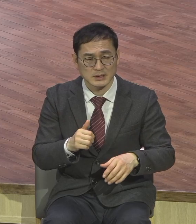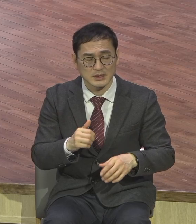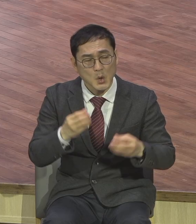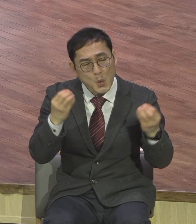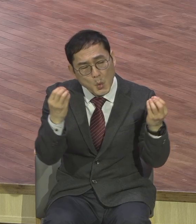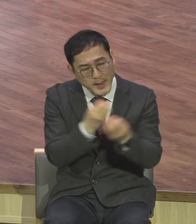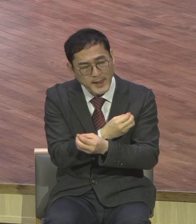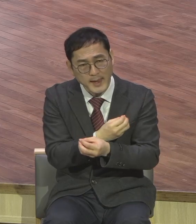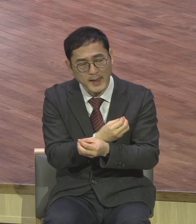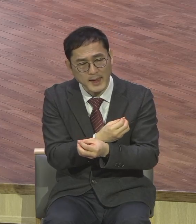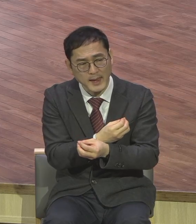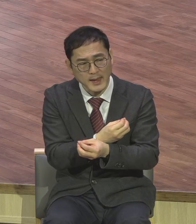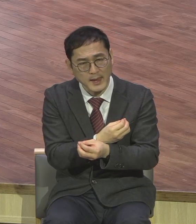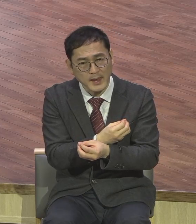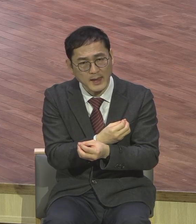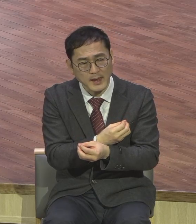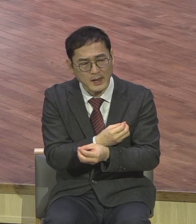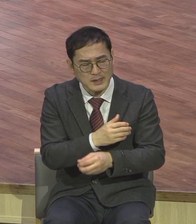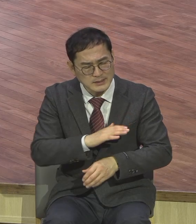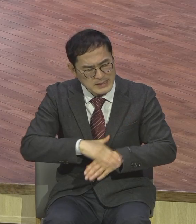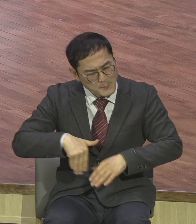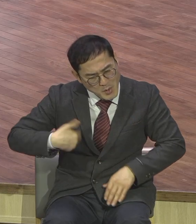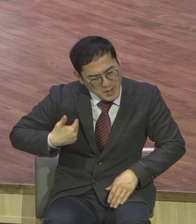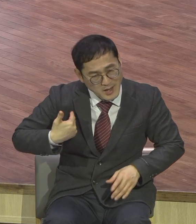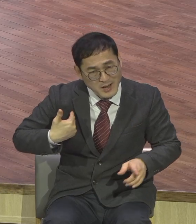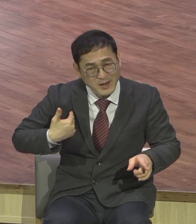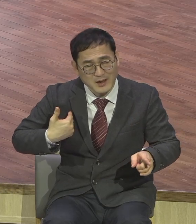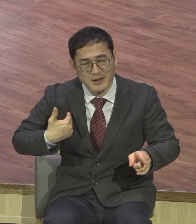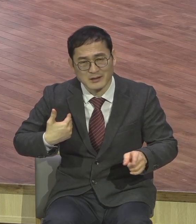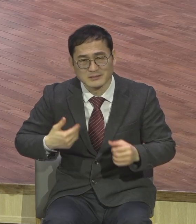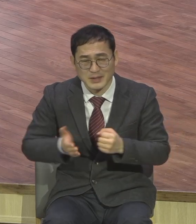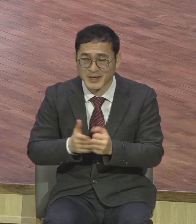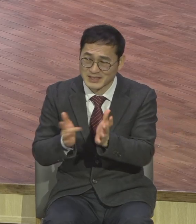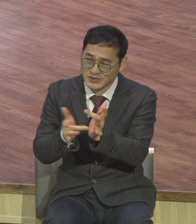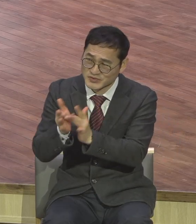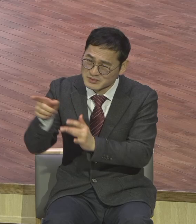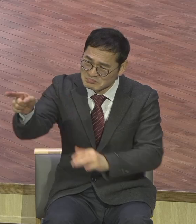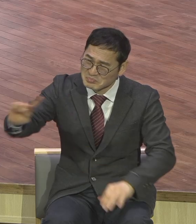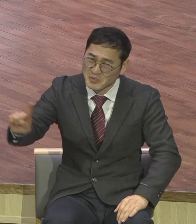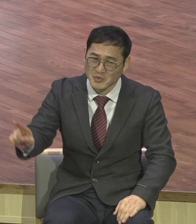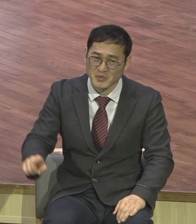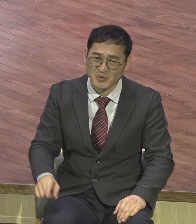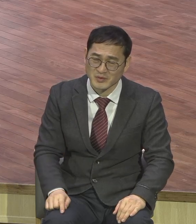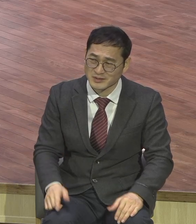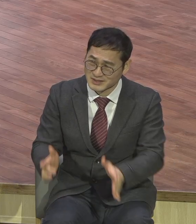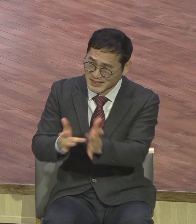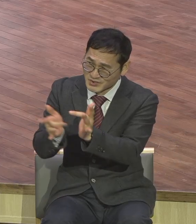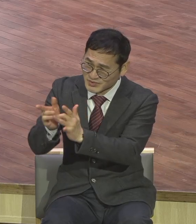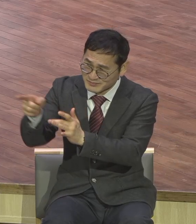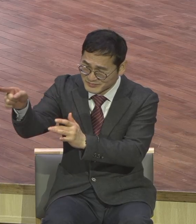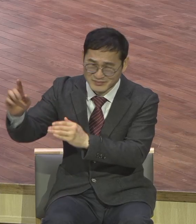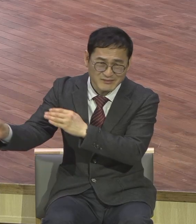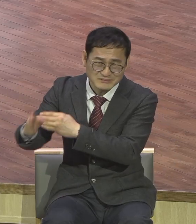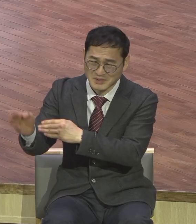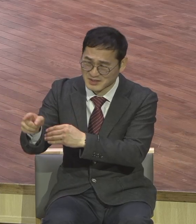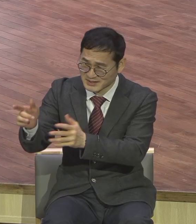예수님을 한때 거역하고 예수님 사람을 핍박하고 성경을